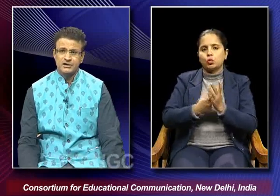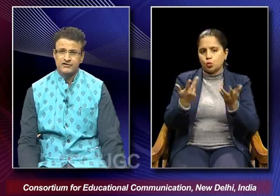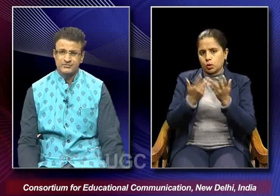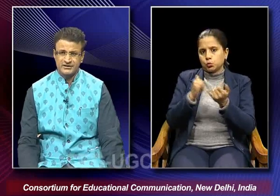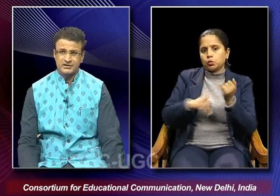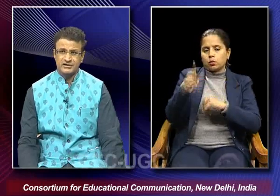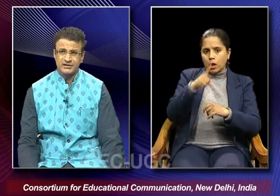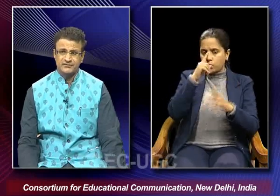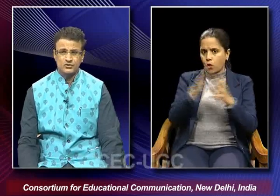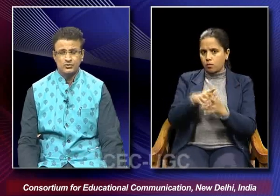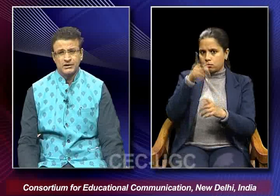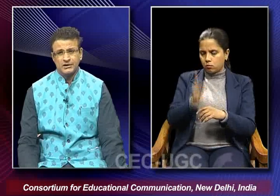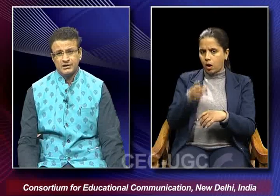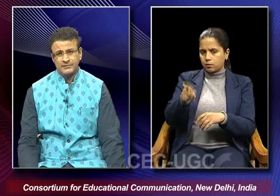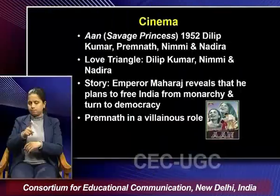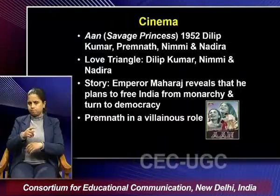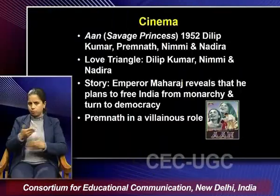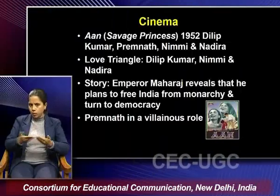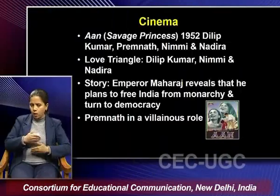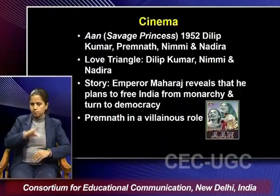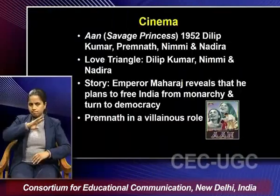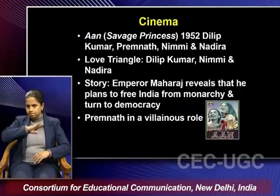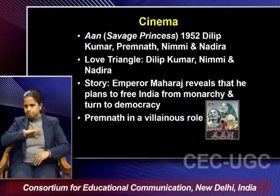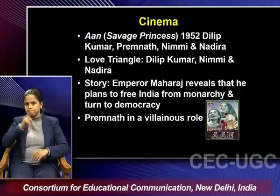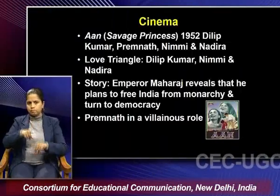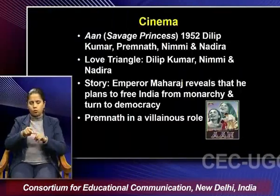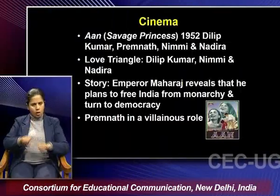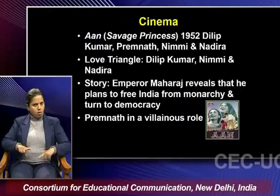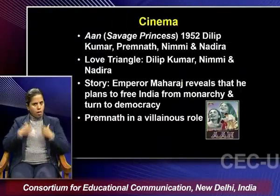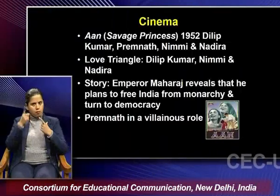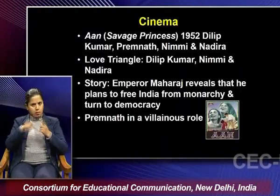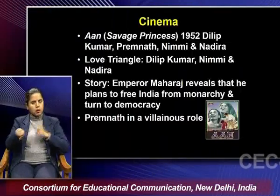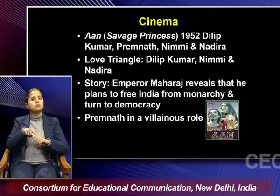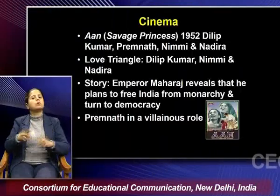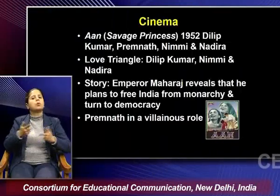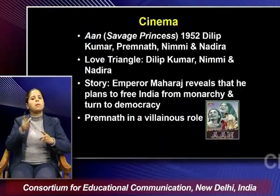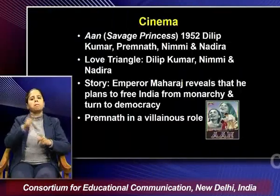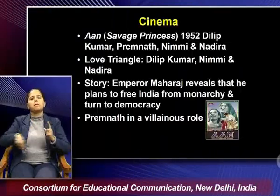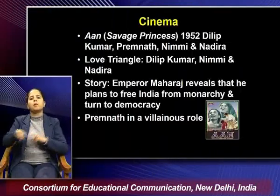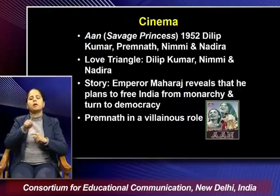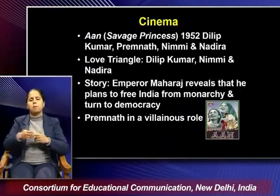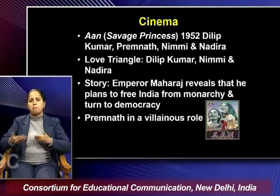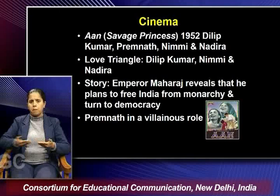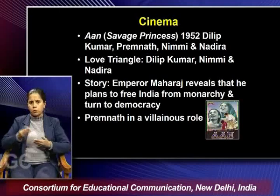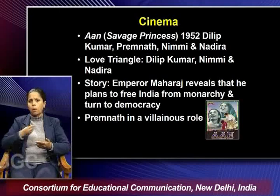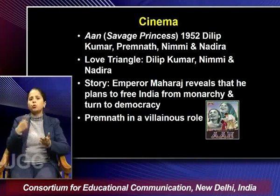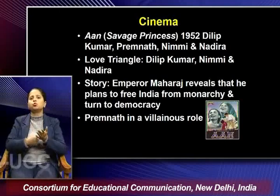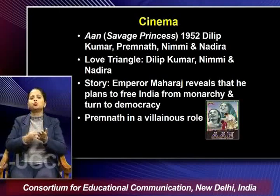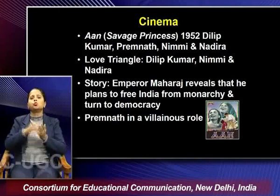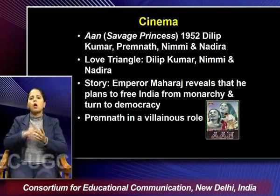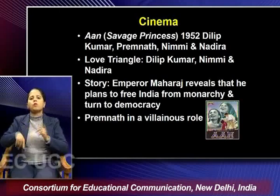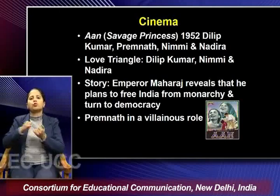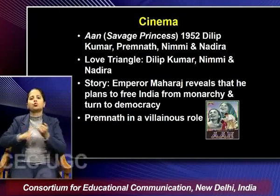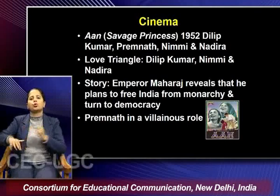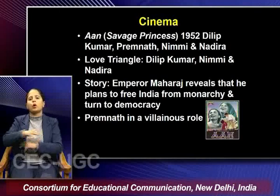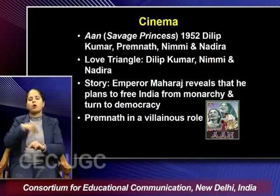women they have to in a way live a life where some kind of behavioral norms of society have